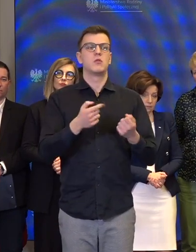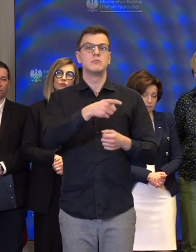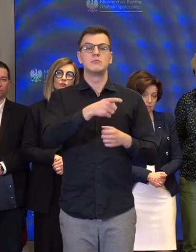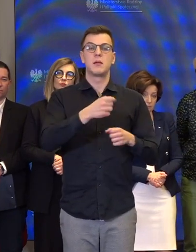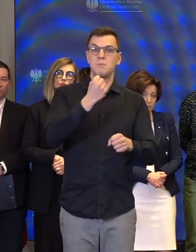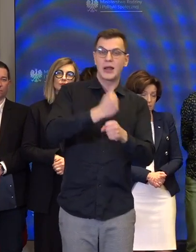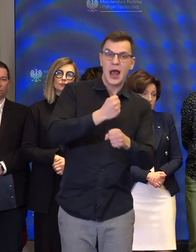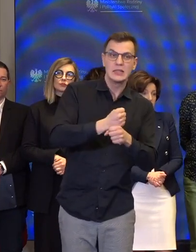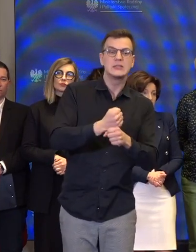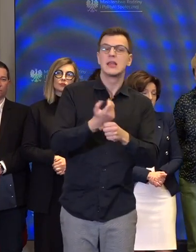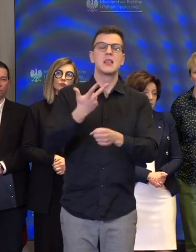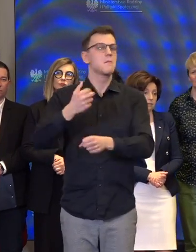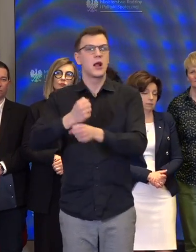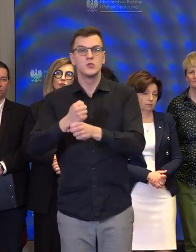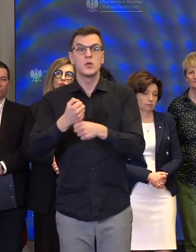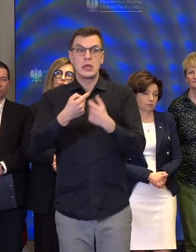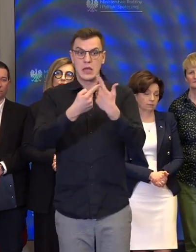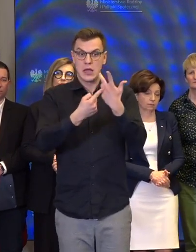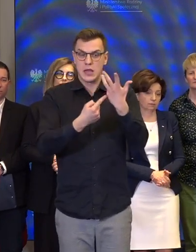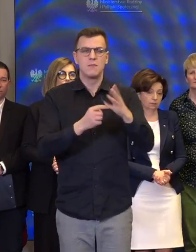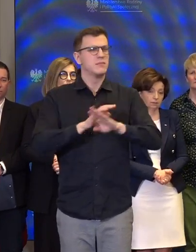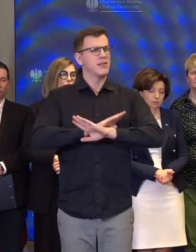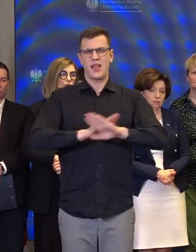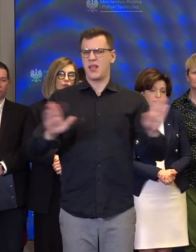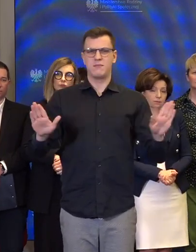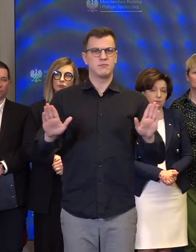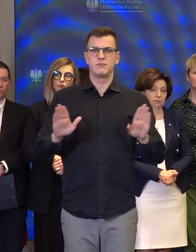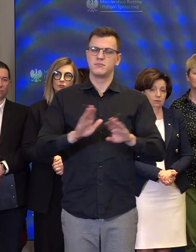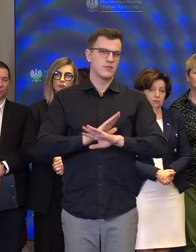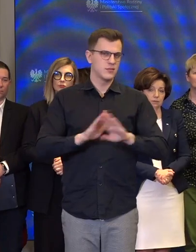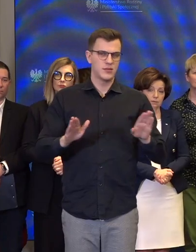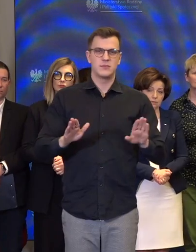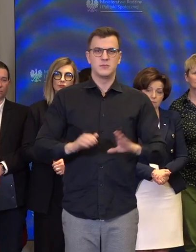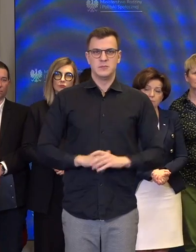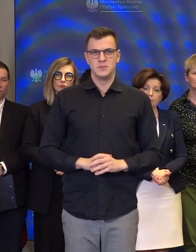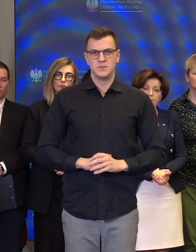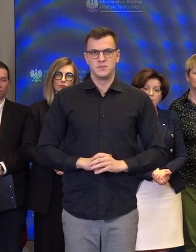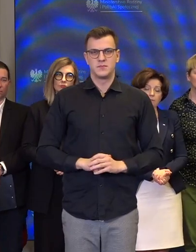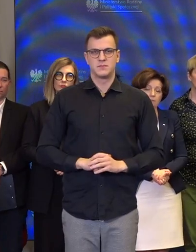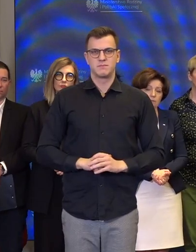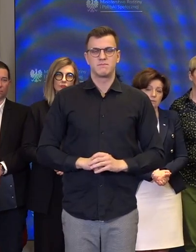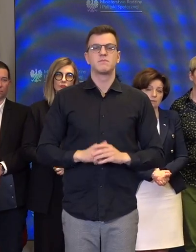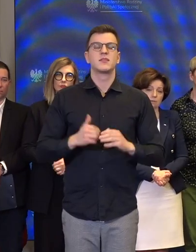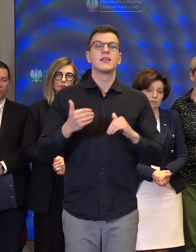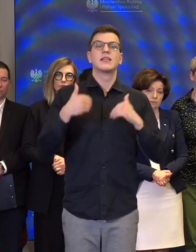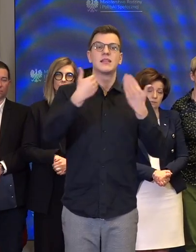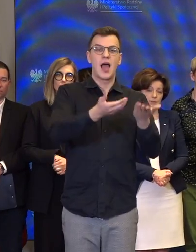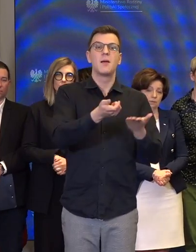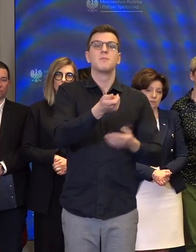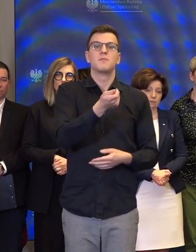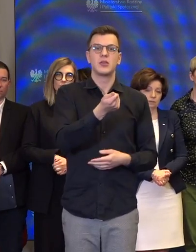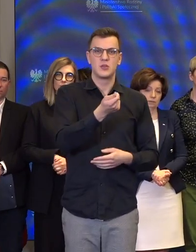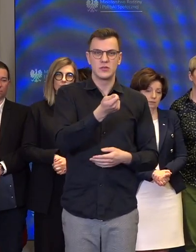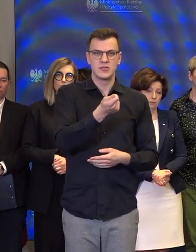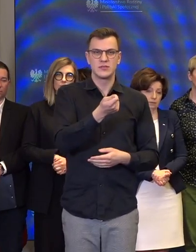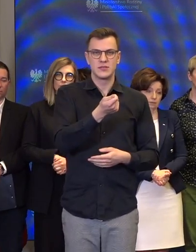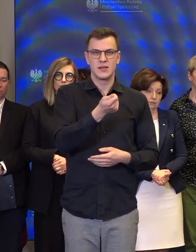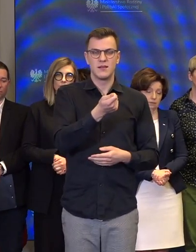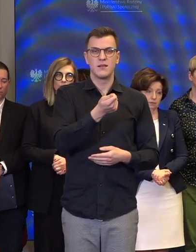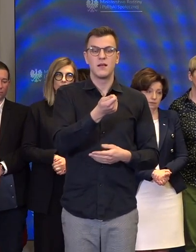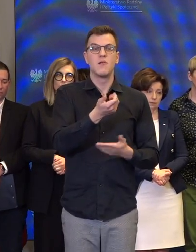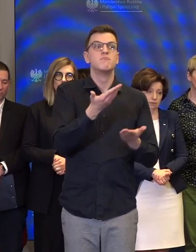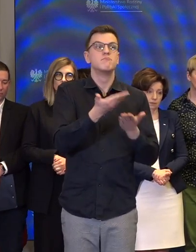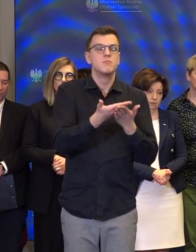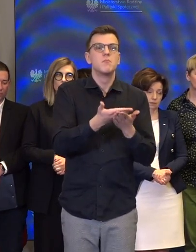aktywność zawodowa osób niepełnosprawnej. Nic z tego nie ma. To jest świadczenie wynikające z